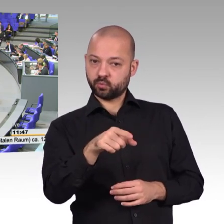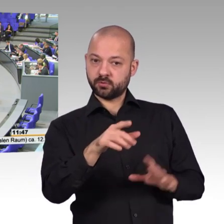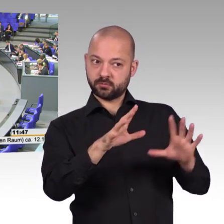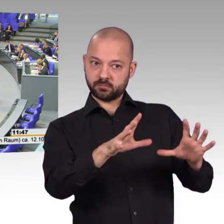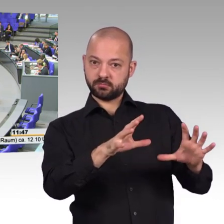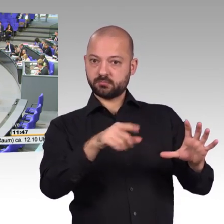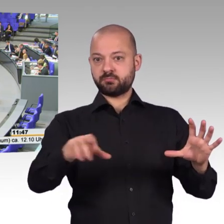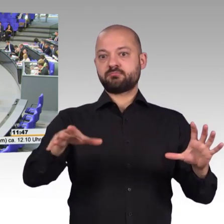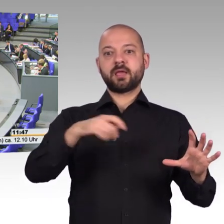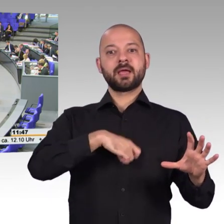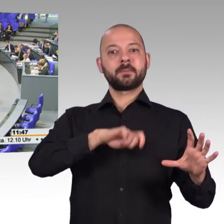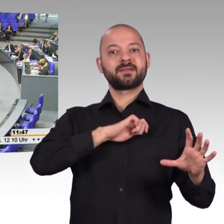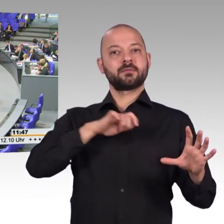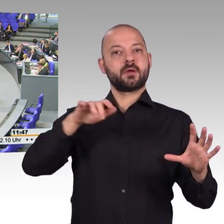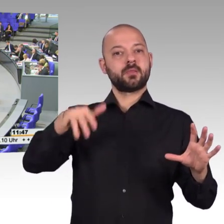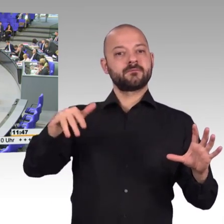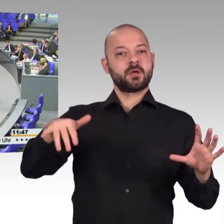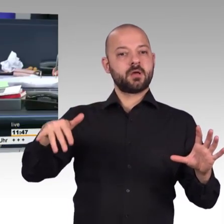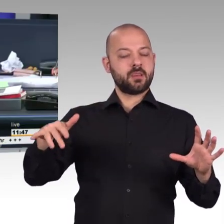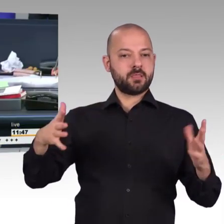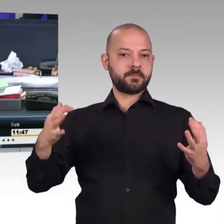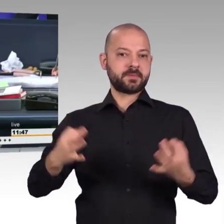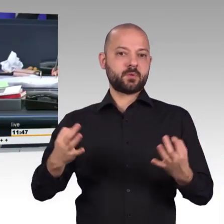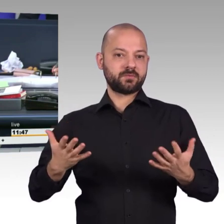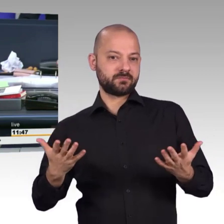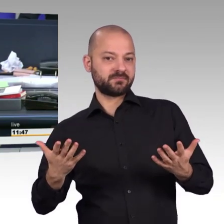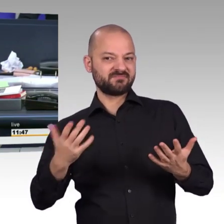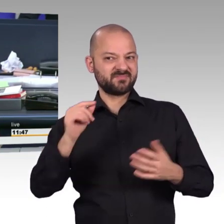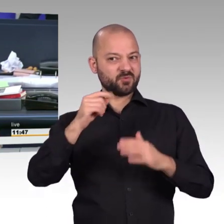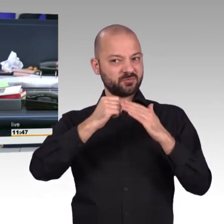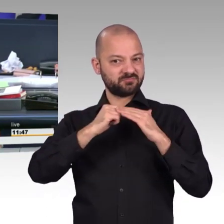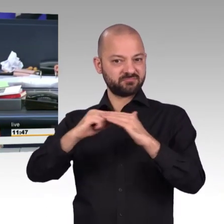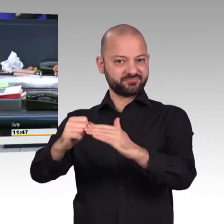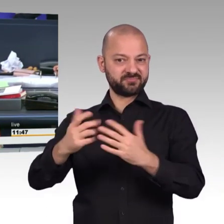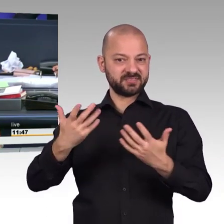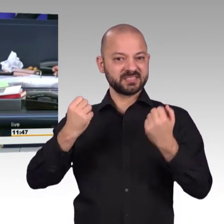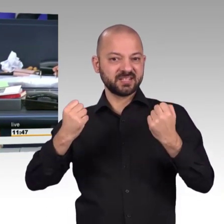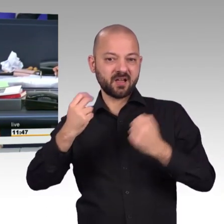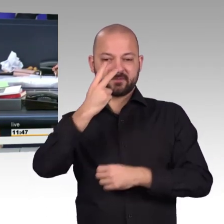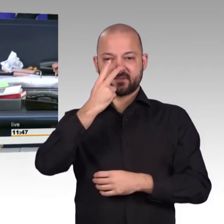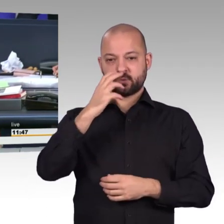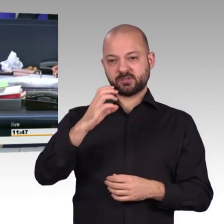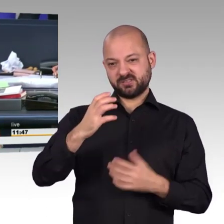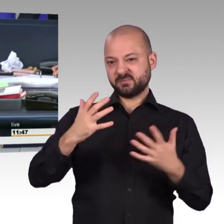Vielen Dank, Christoph Bernstiel. Nächster Redner Nima Mowazad für die Fraktion Die Linke.